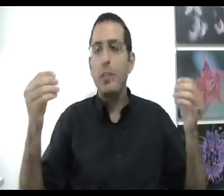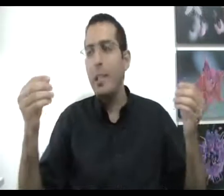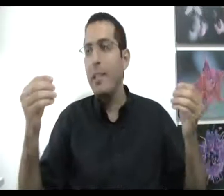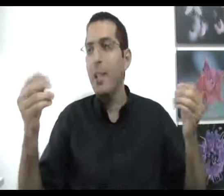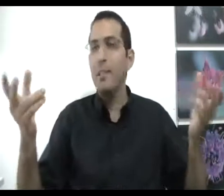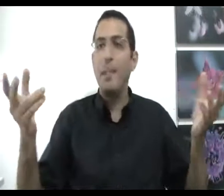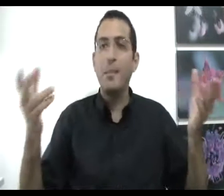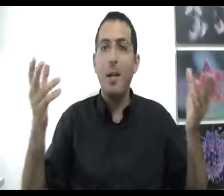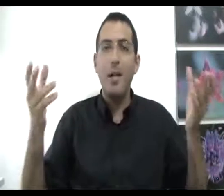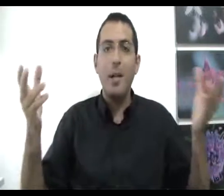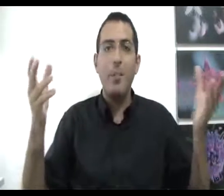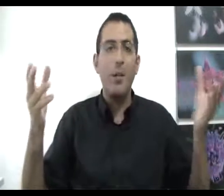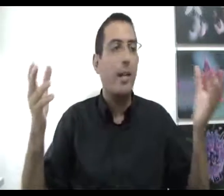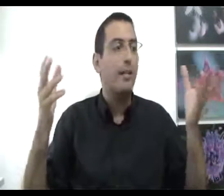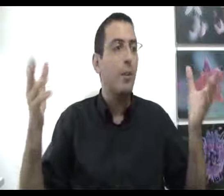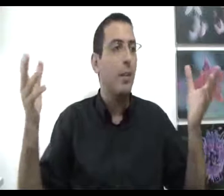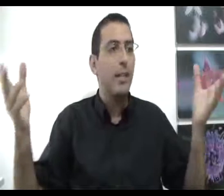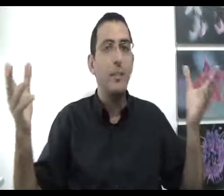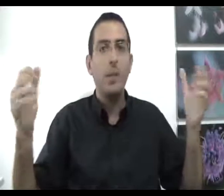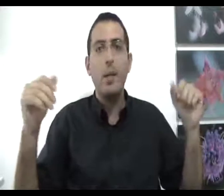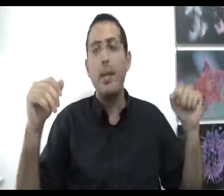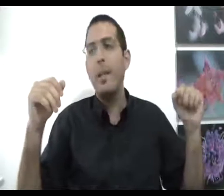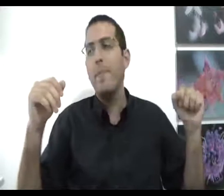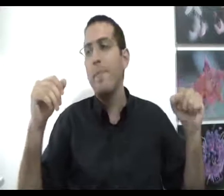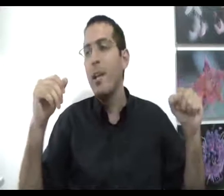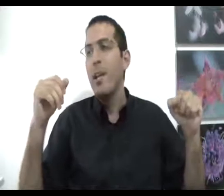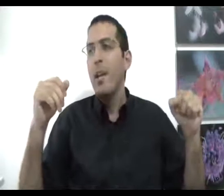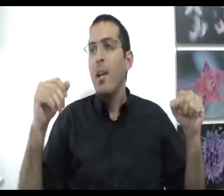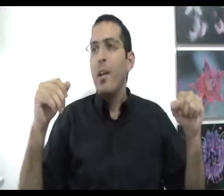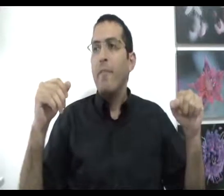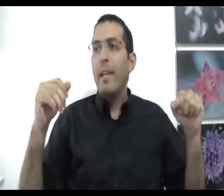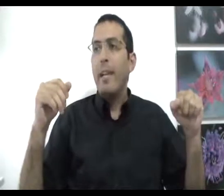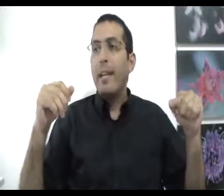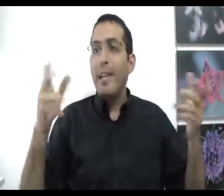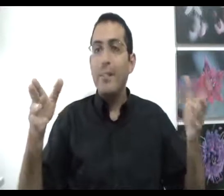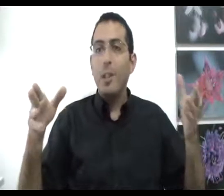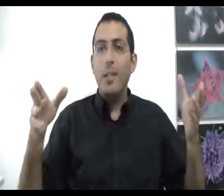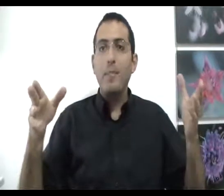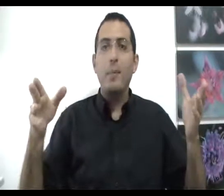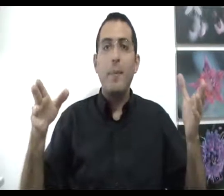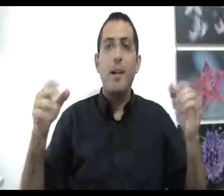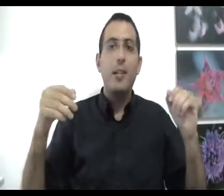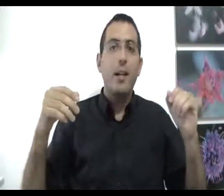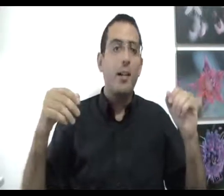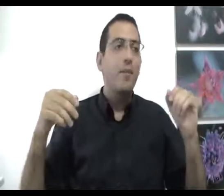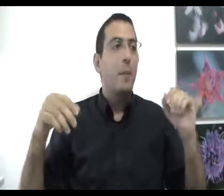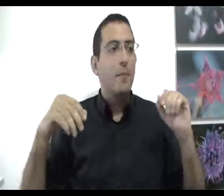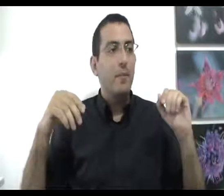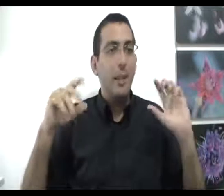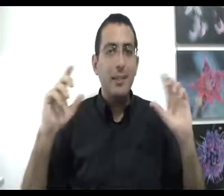בהשאלה אני שואלת זה בעצם מה לומר לו, איך לעזור לו, איך להתמודד עם החרדה. וכדי לעזור לבן אדם שבא עם חרדה, ובעצם